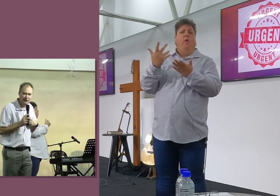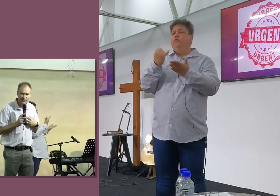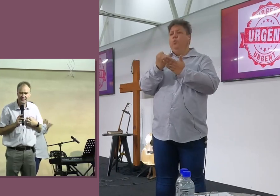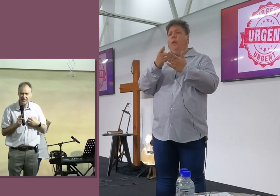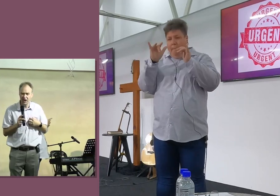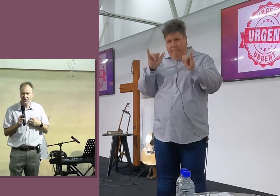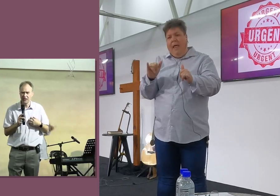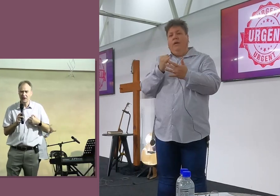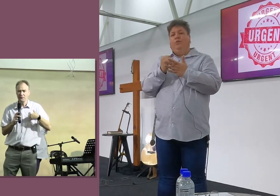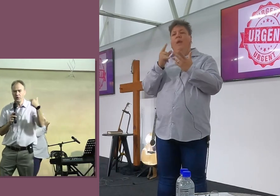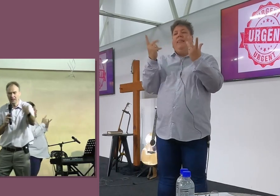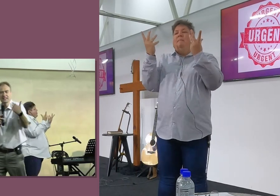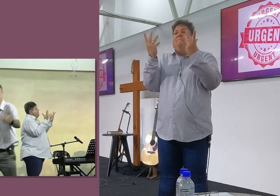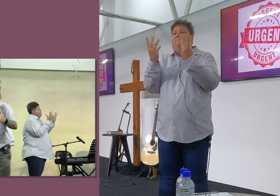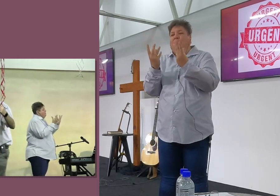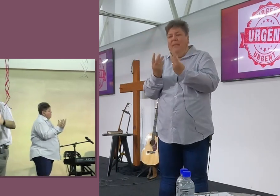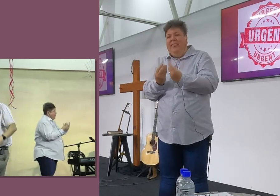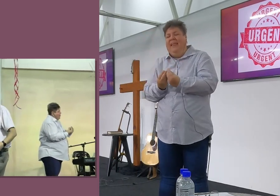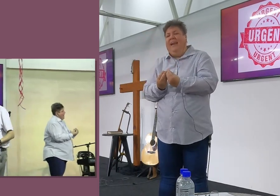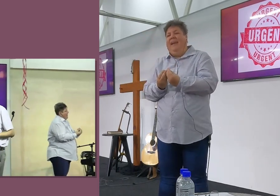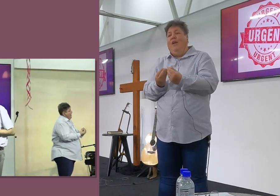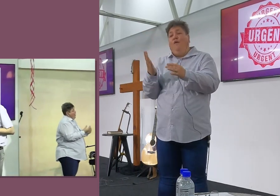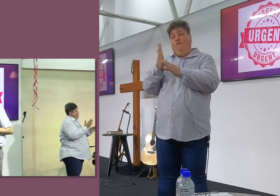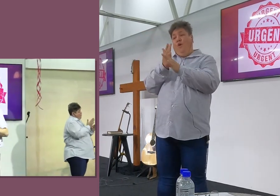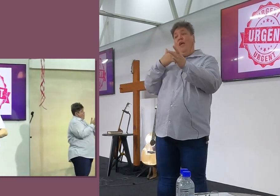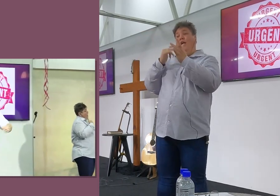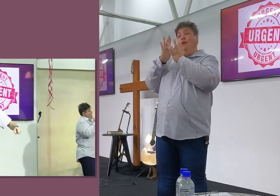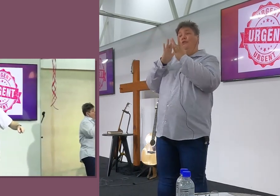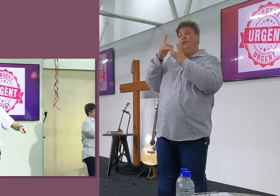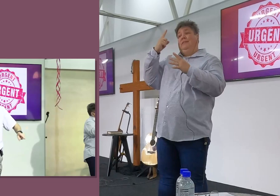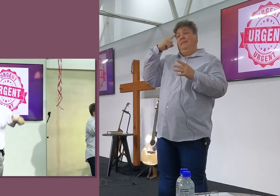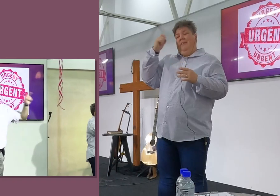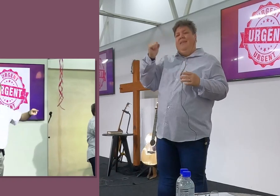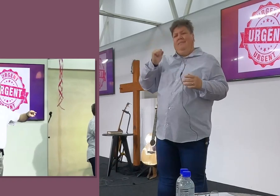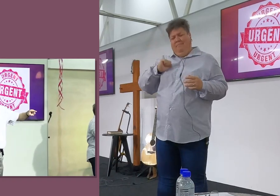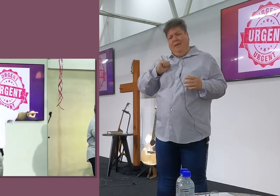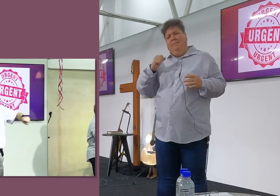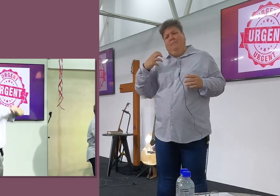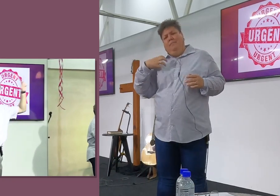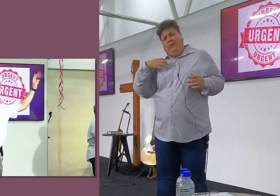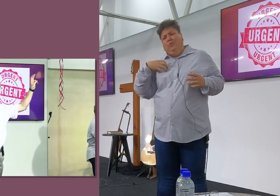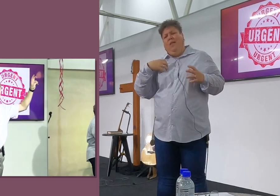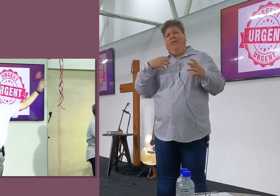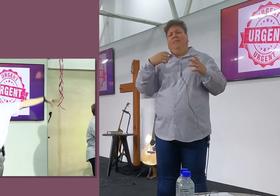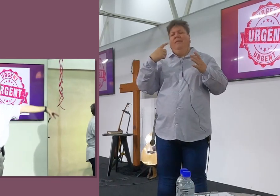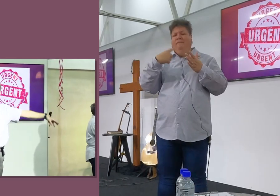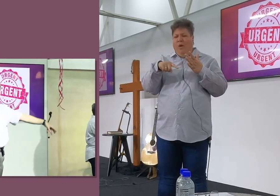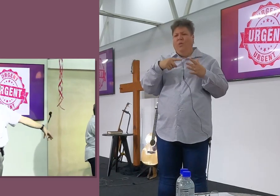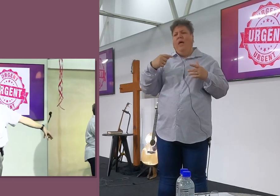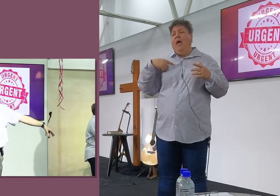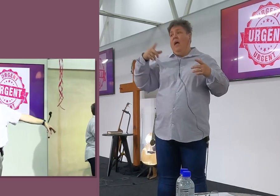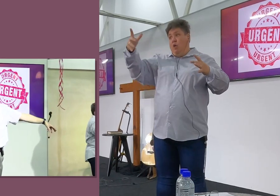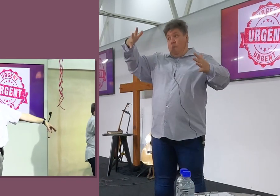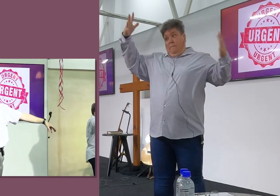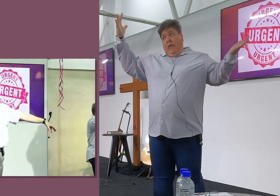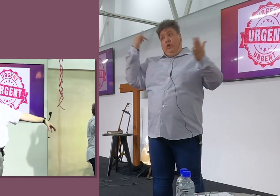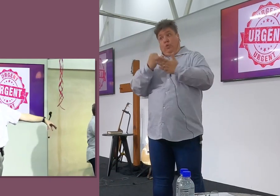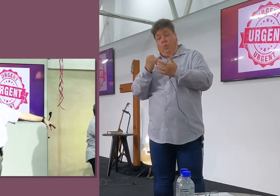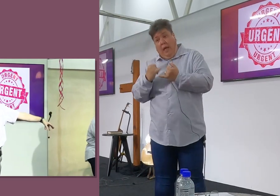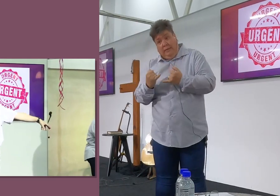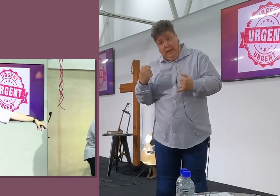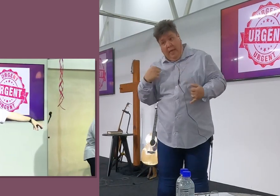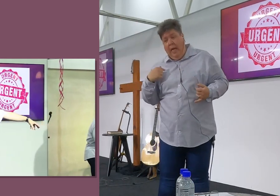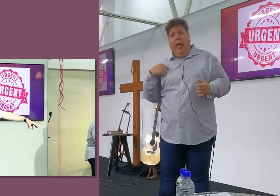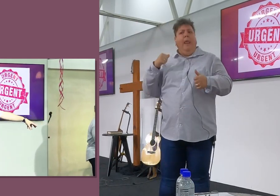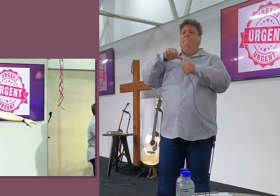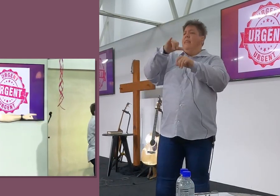Want het gaan oor die wees en die aard. Voordat ek Jesus leer ken het, is dit my aard. Die feit dat iemand baie meer en baie groter sonde doen as ek, is nie omdat ek